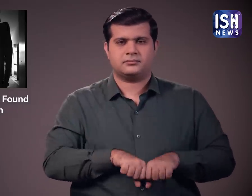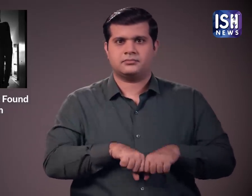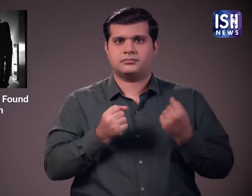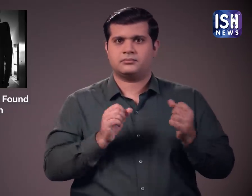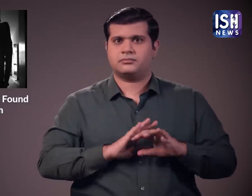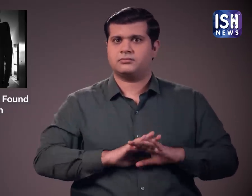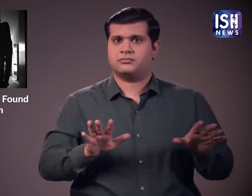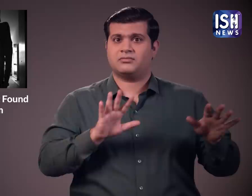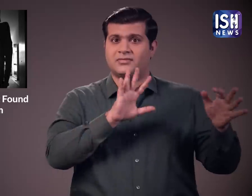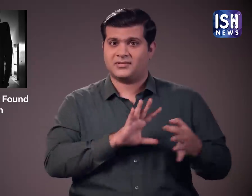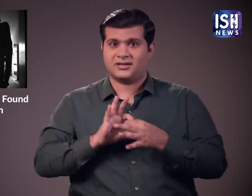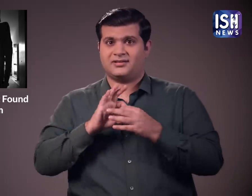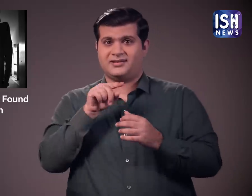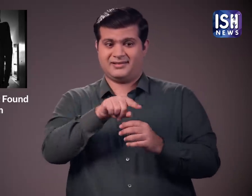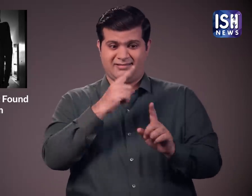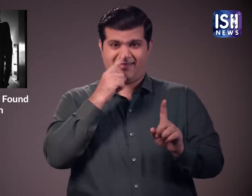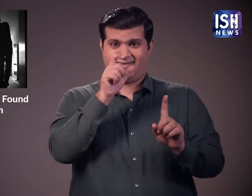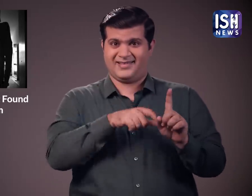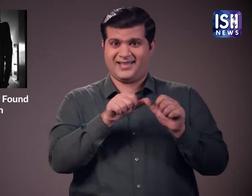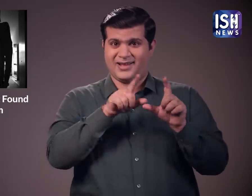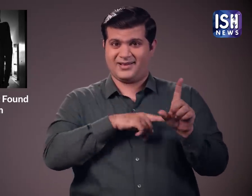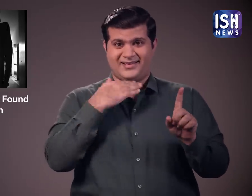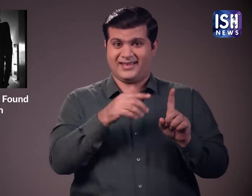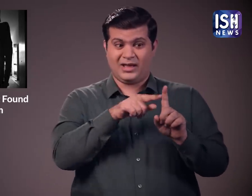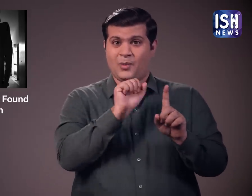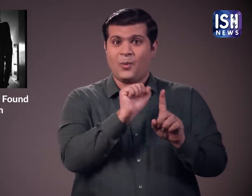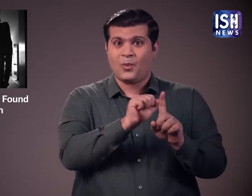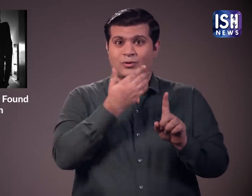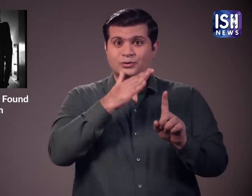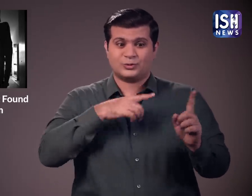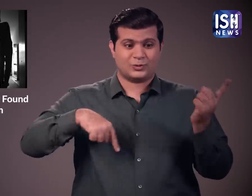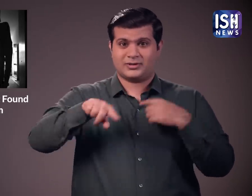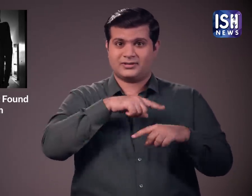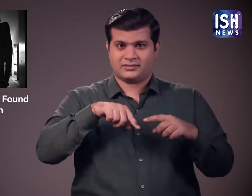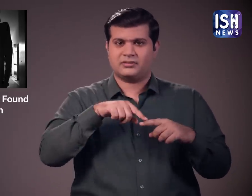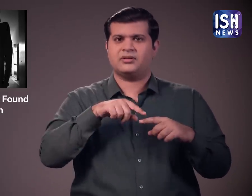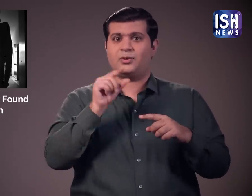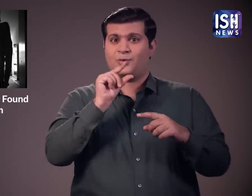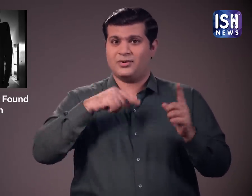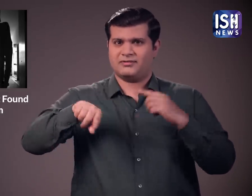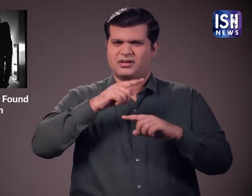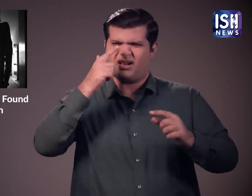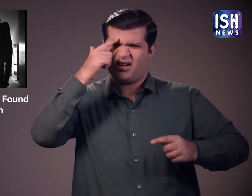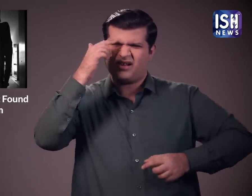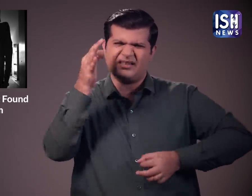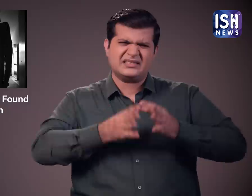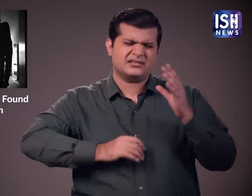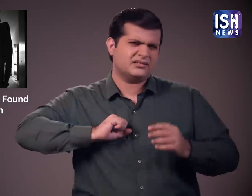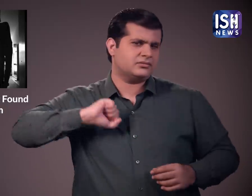वाला। अंजली की मौत के बाद उसके साथ ही चात्र नाराज हो गए और बाहर जाकर विरोध